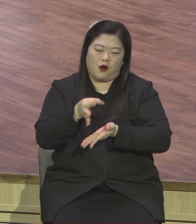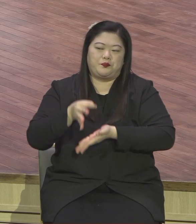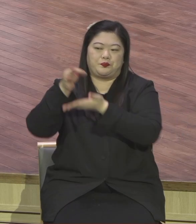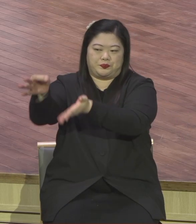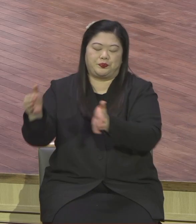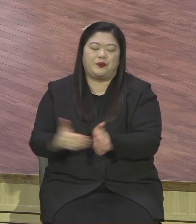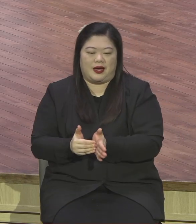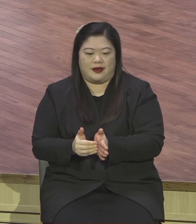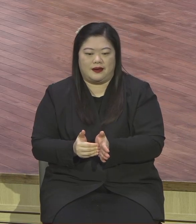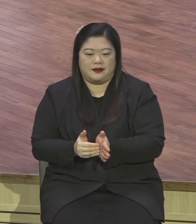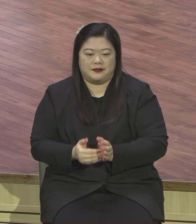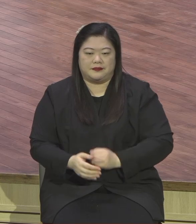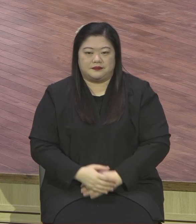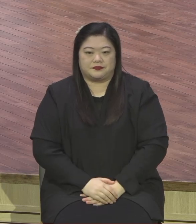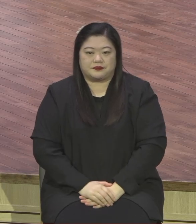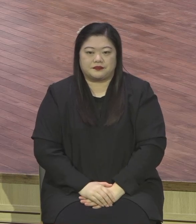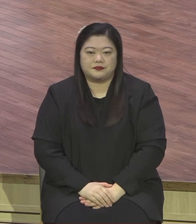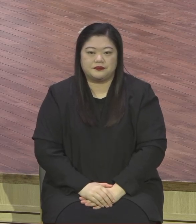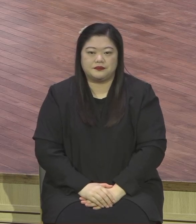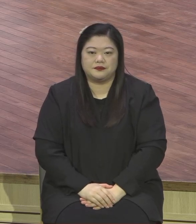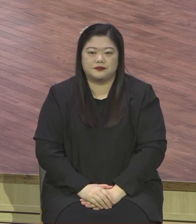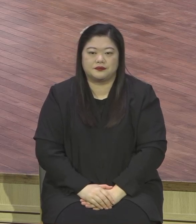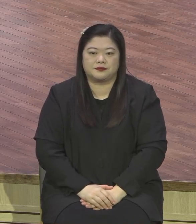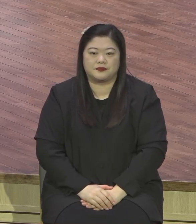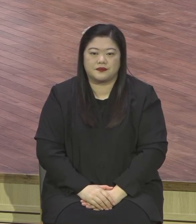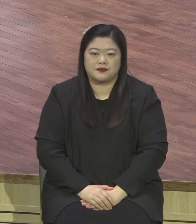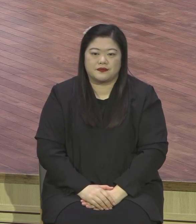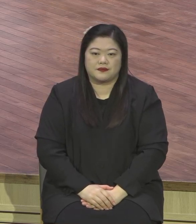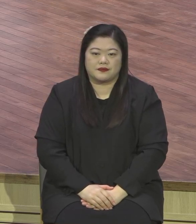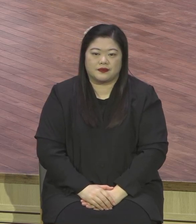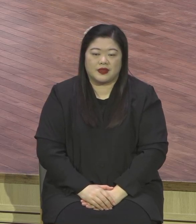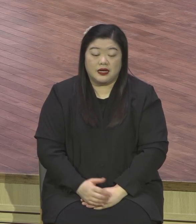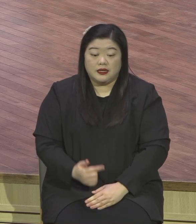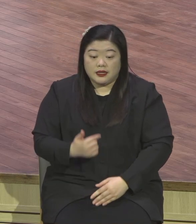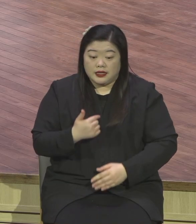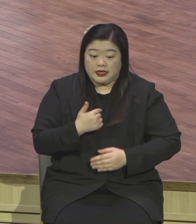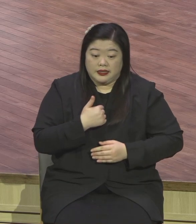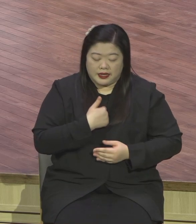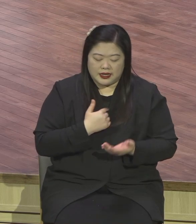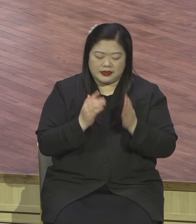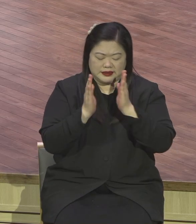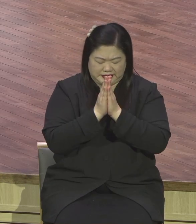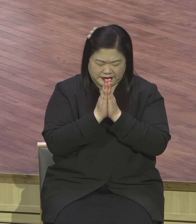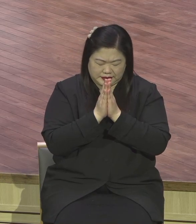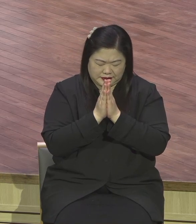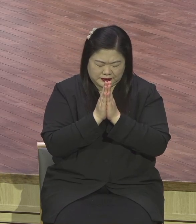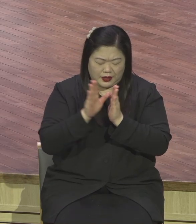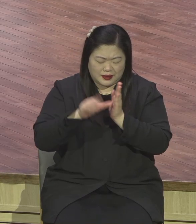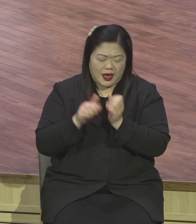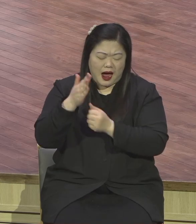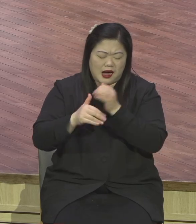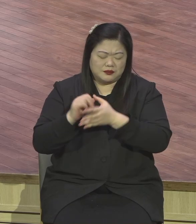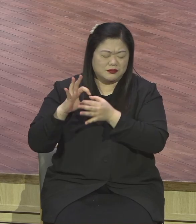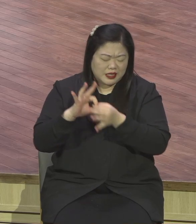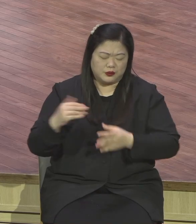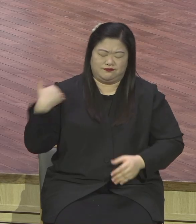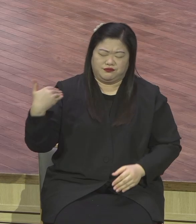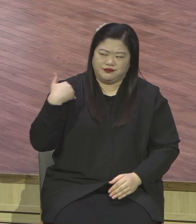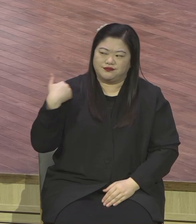제가 기도원 두 번 했습니다. 그리고 헌당한다고 또 뱃구자 드렸는데 또 뱃구자 하나님 앞에 다 드렸습니다. 우리가 있어서